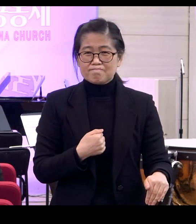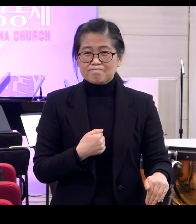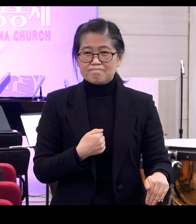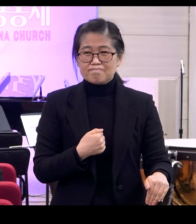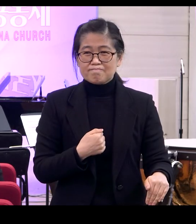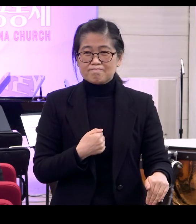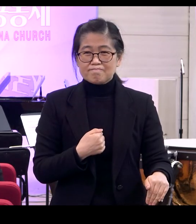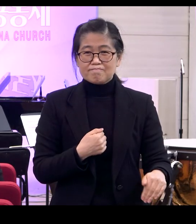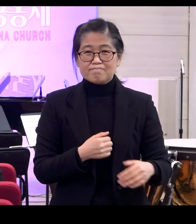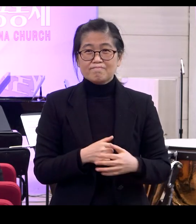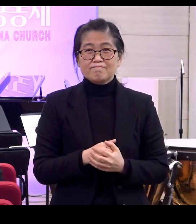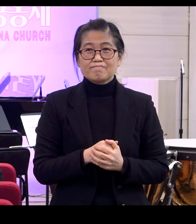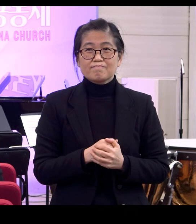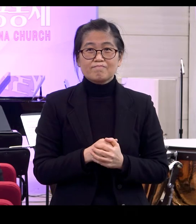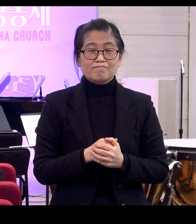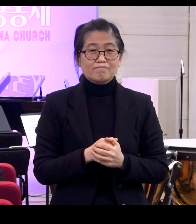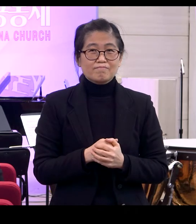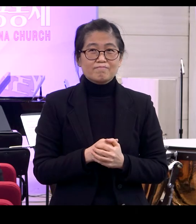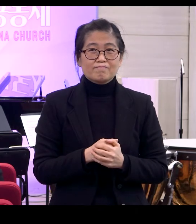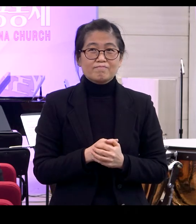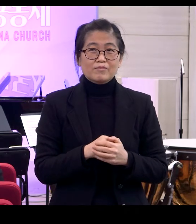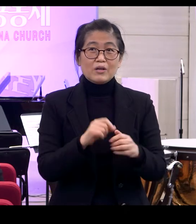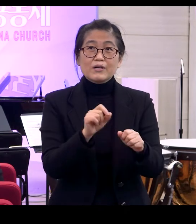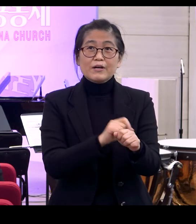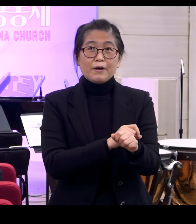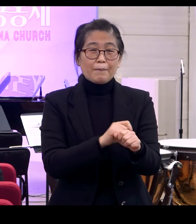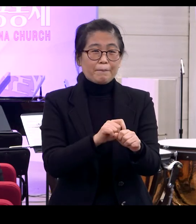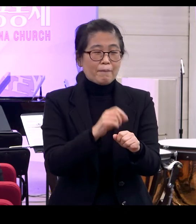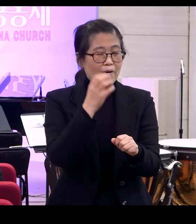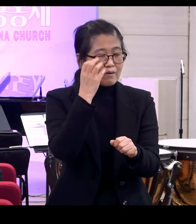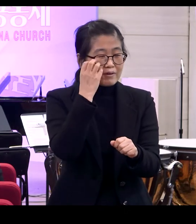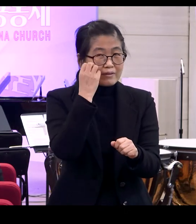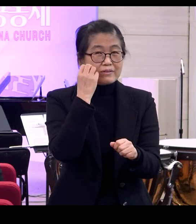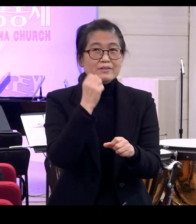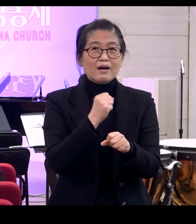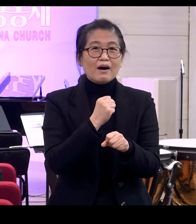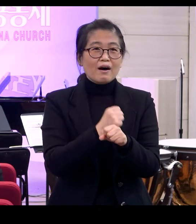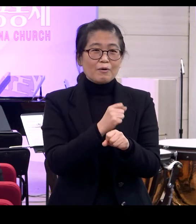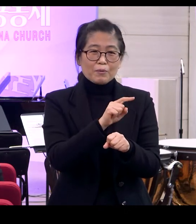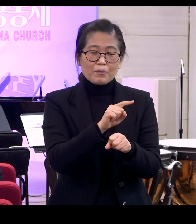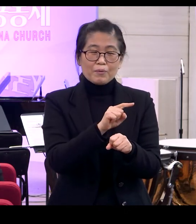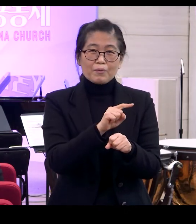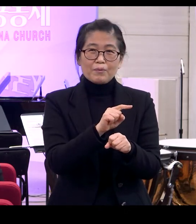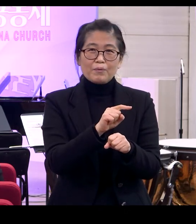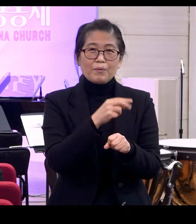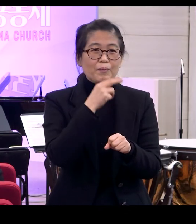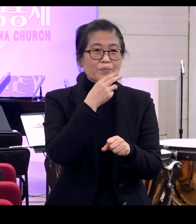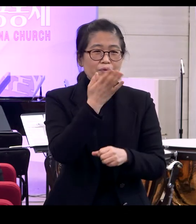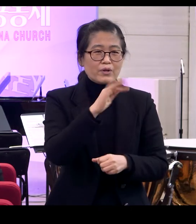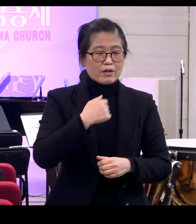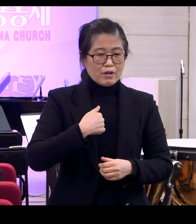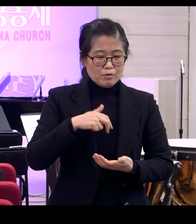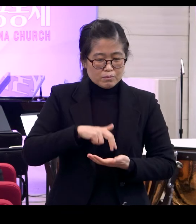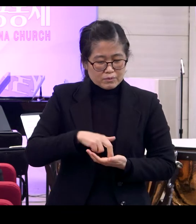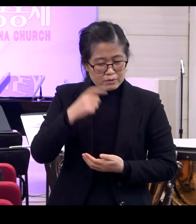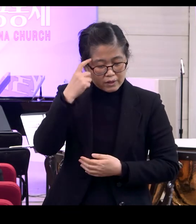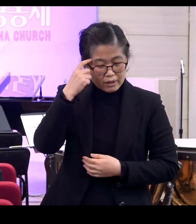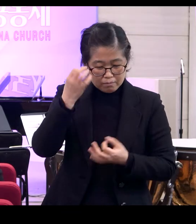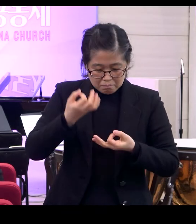모르겠어요 특별히 이렇게 이상한 집에서 태어난 것도 아닌데 그런데 괜히 저 자신에 대해서 자신이었고요